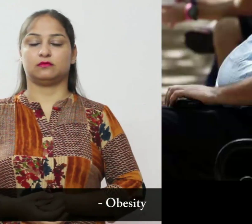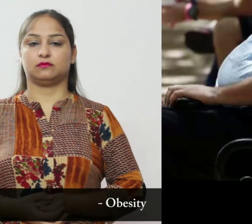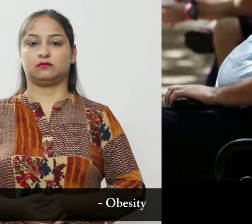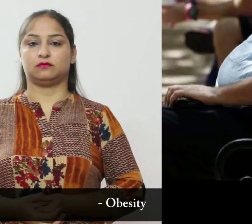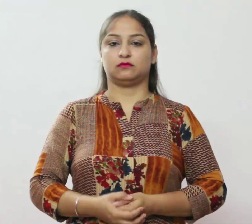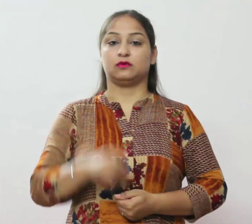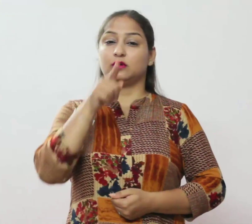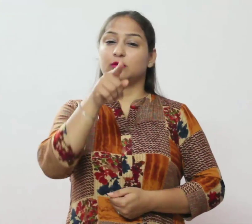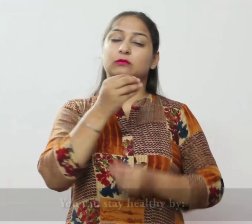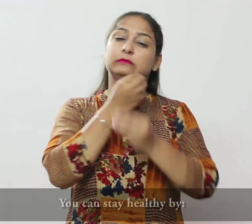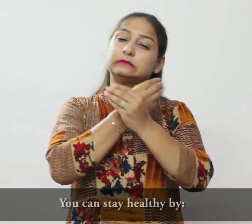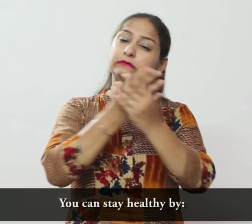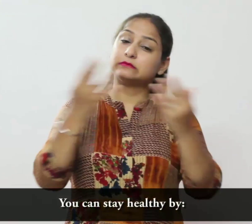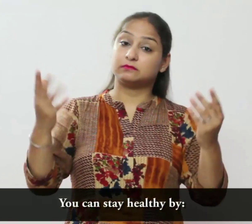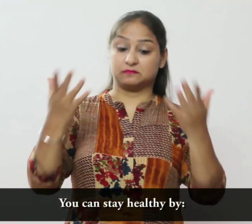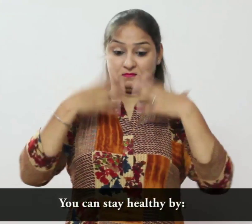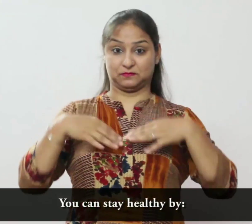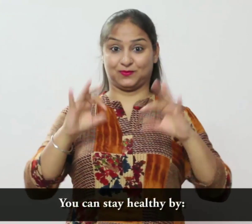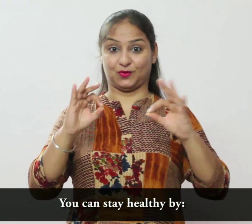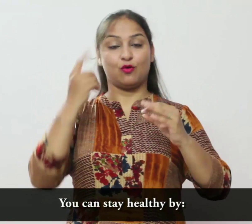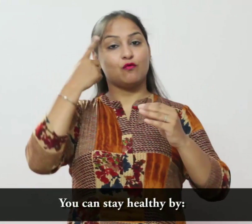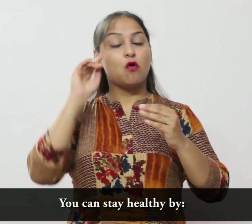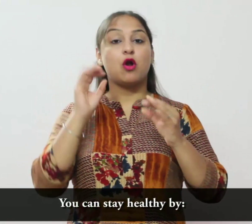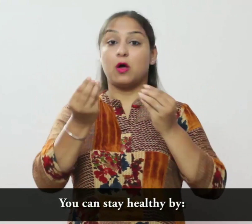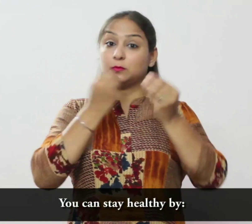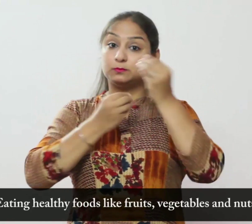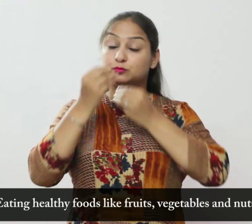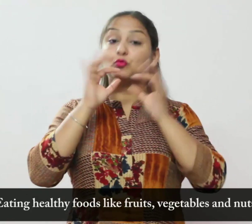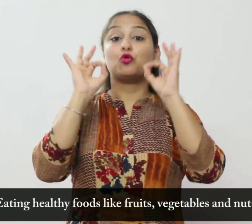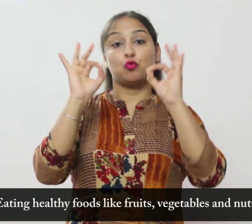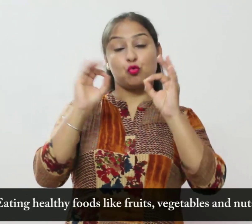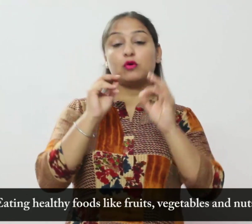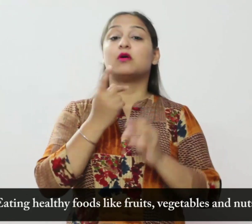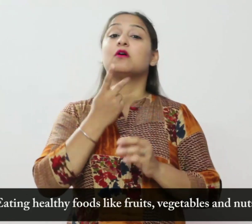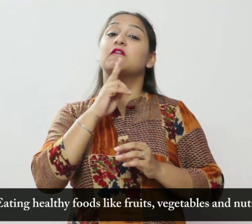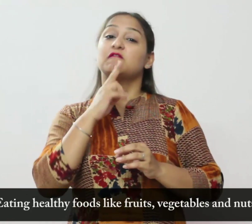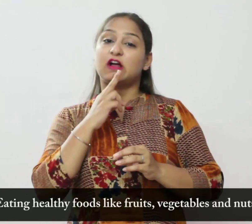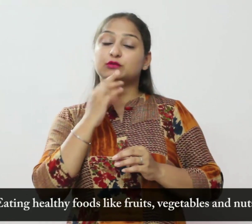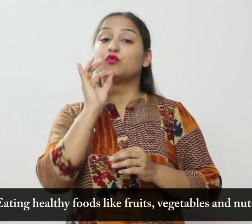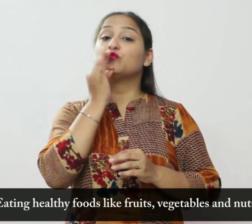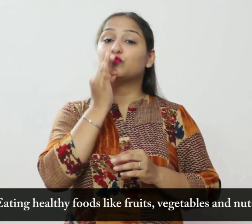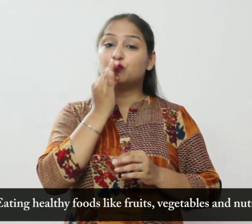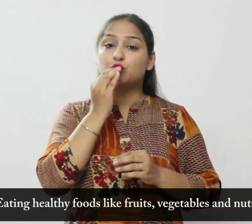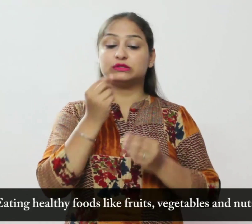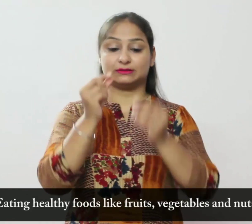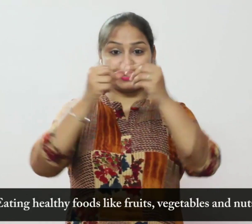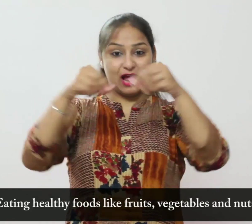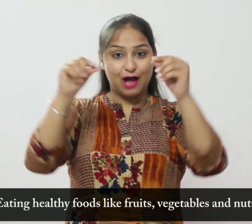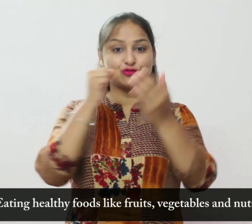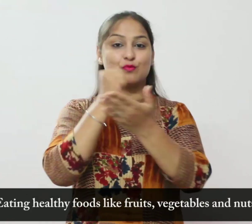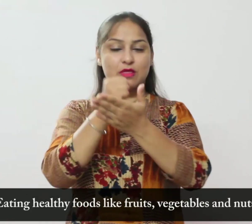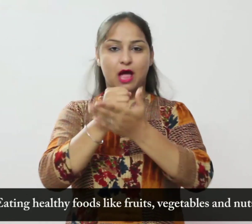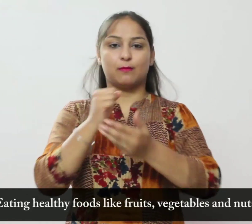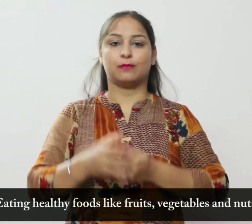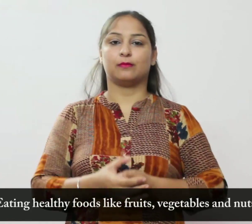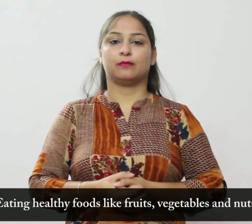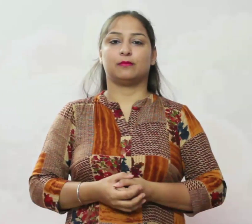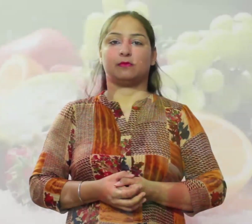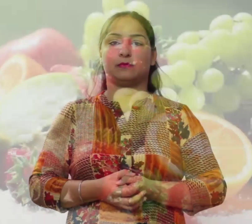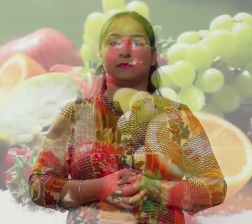आप स्वस्थ रह सकते हैं, फल, सबजियां और नट्स जैसे स्वस्थ भोजन खाएं, स्वस्थ फल